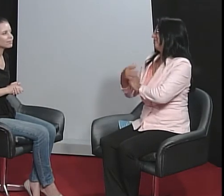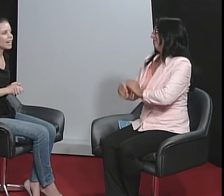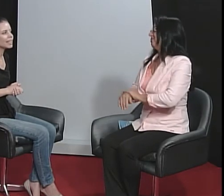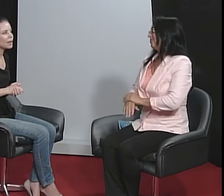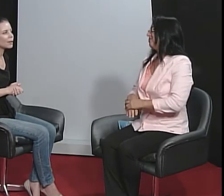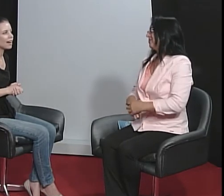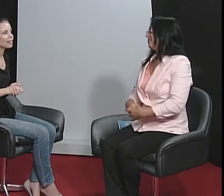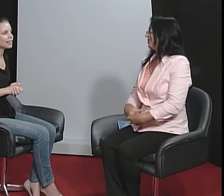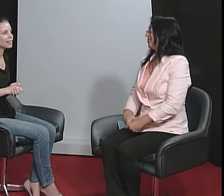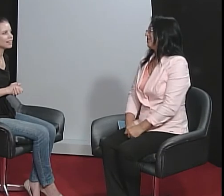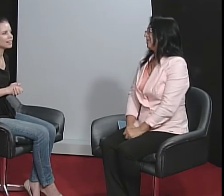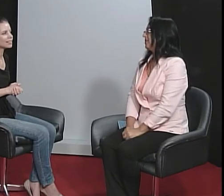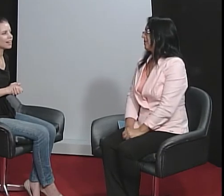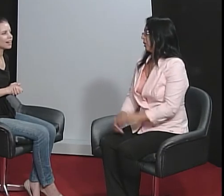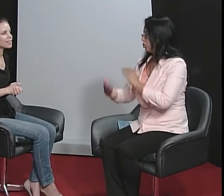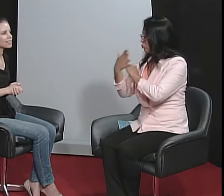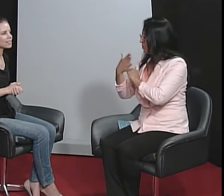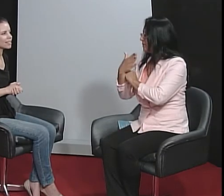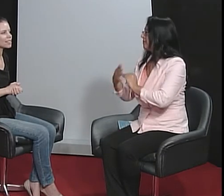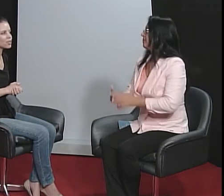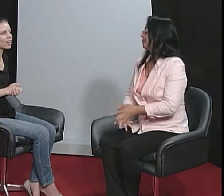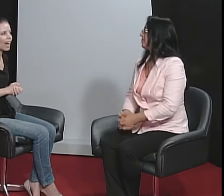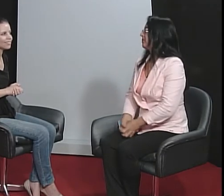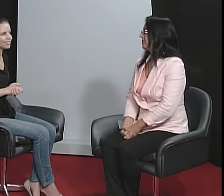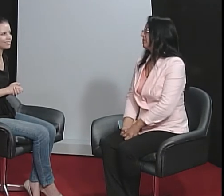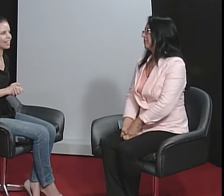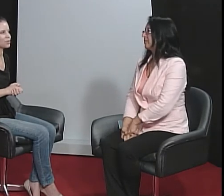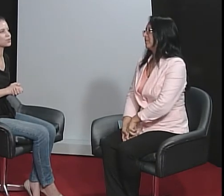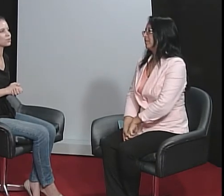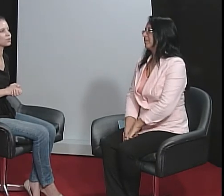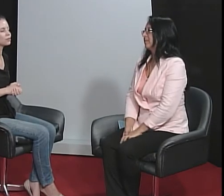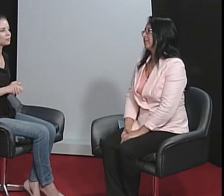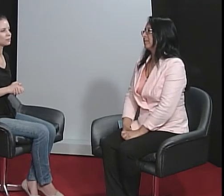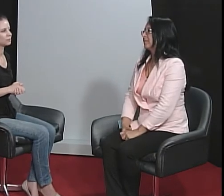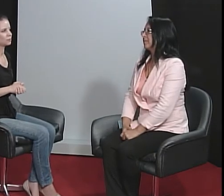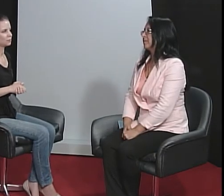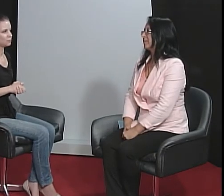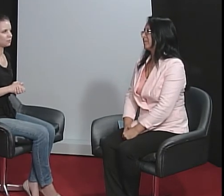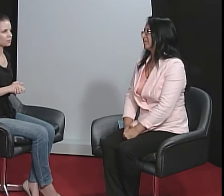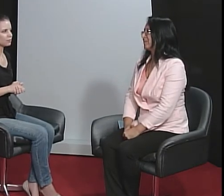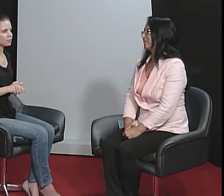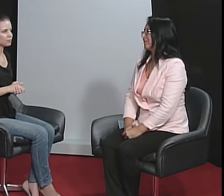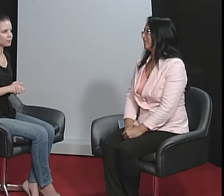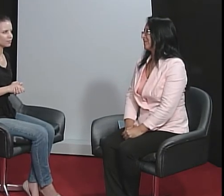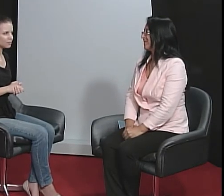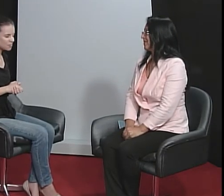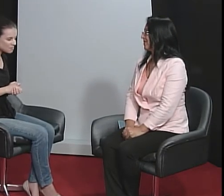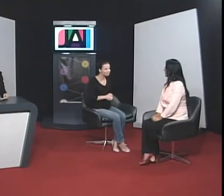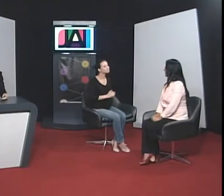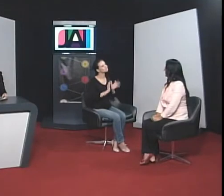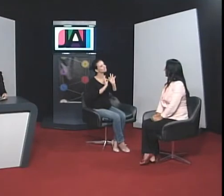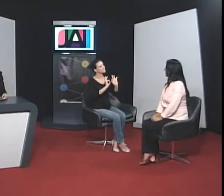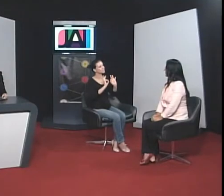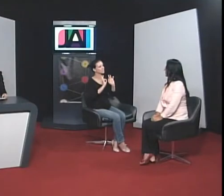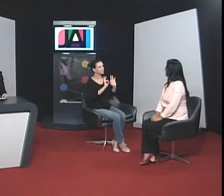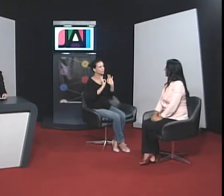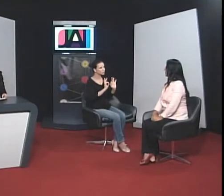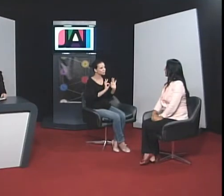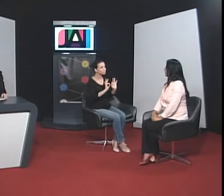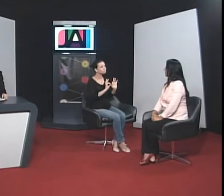daria para assessorar, né, o surdo. Tá certo, professora. E nos estandes